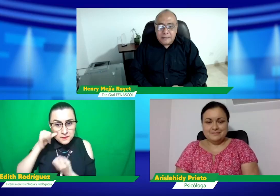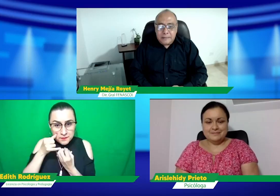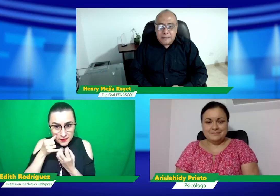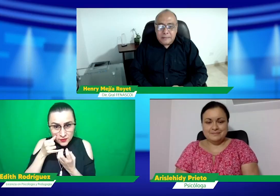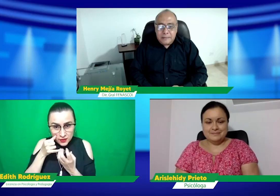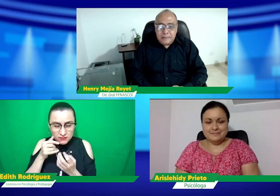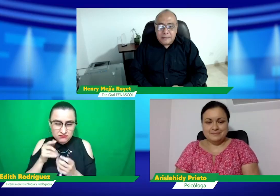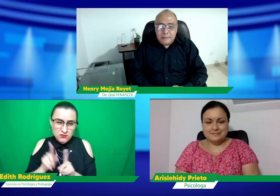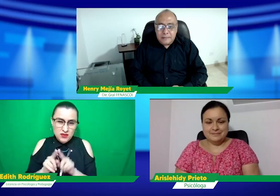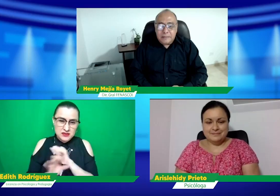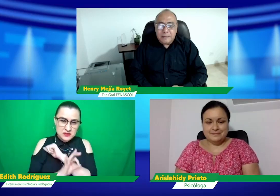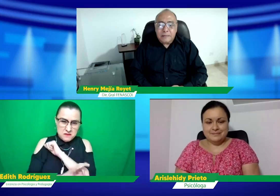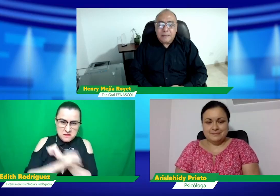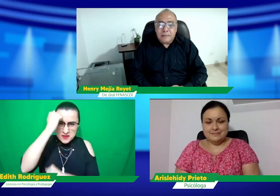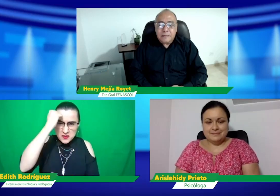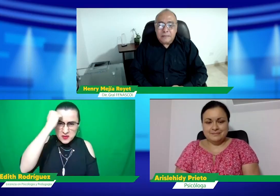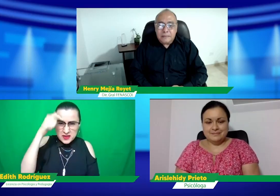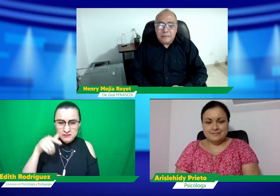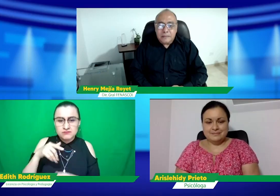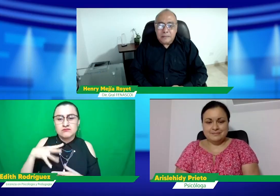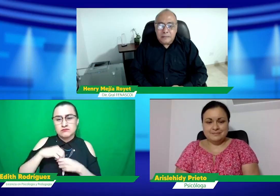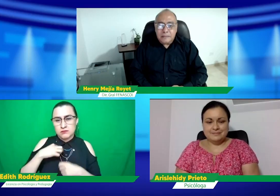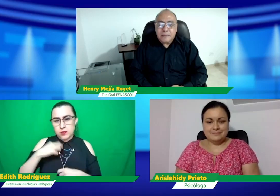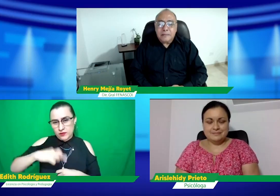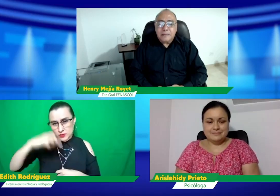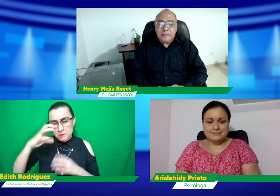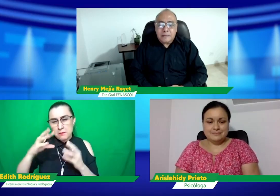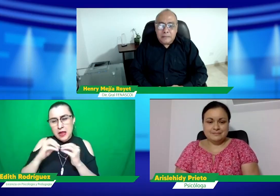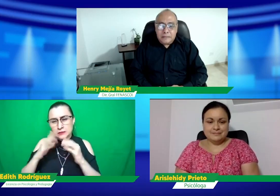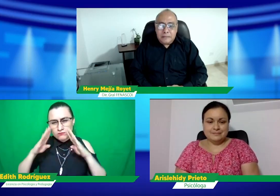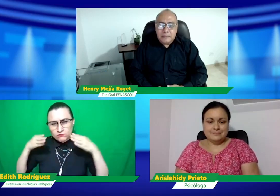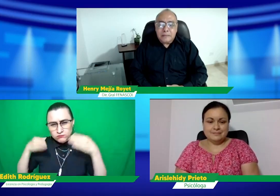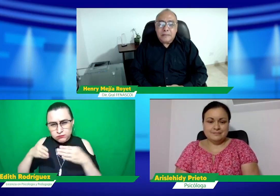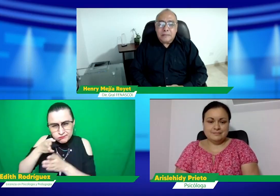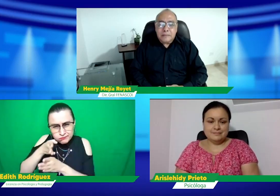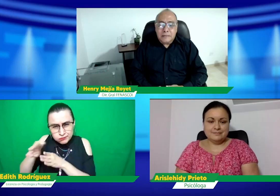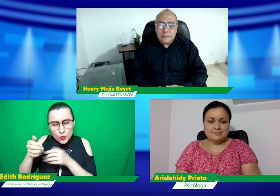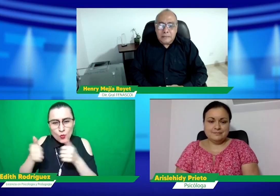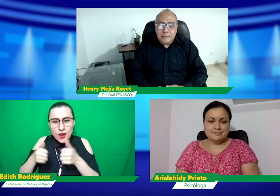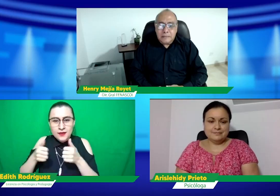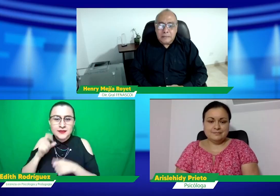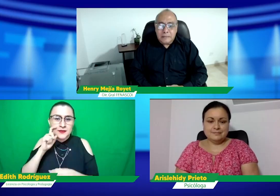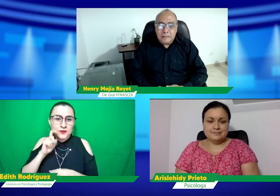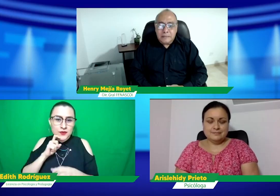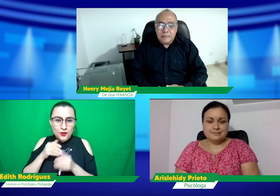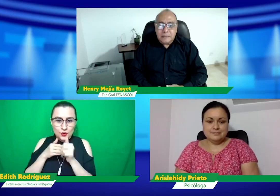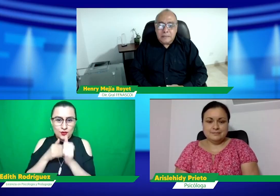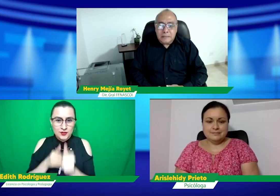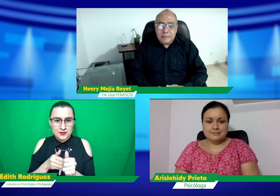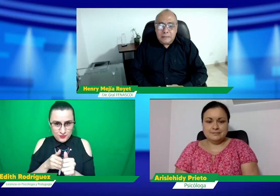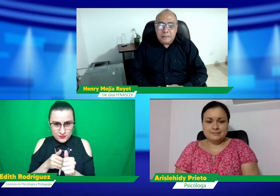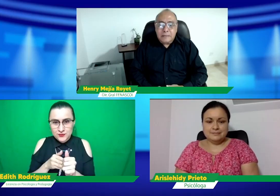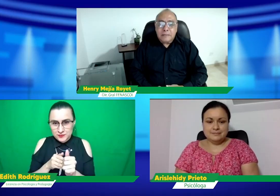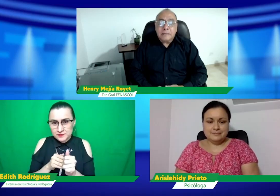Yo soy psicopedagoga, psicóloga con énfasis en pedagogía y